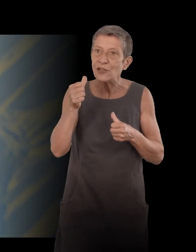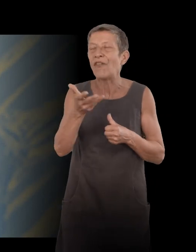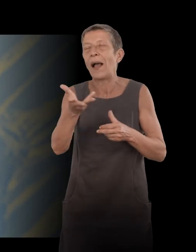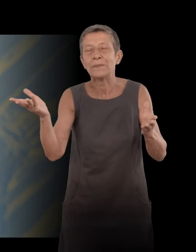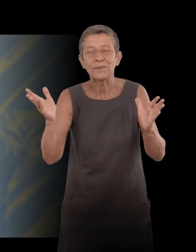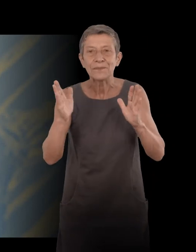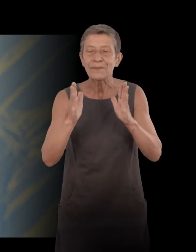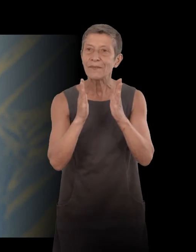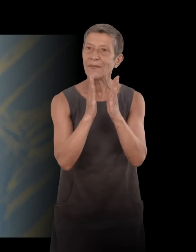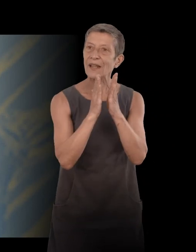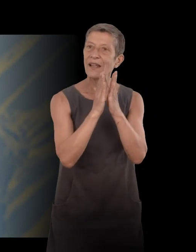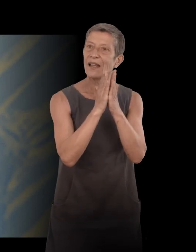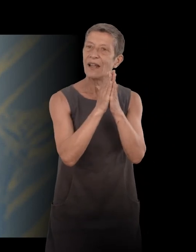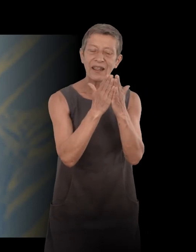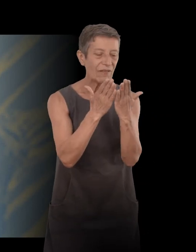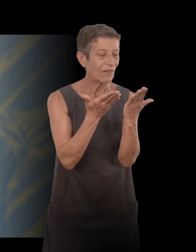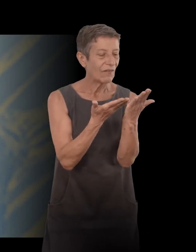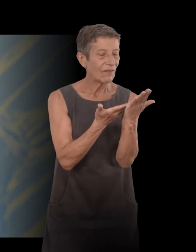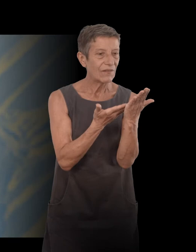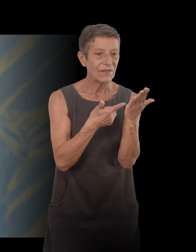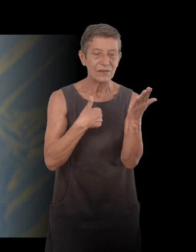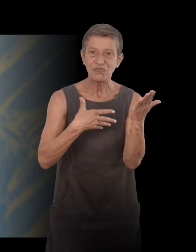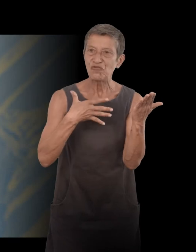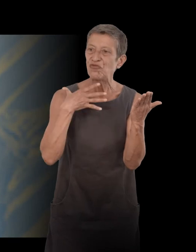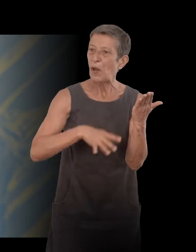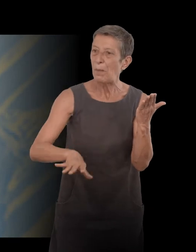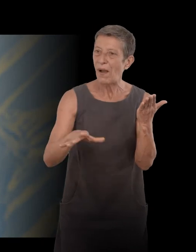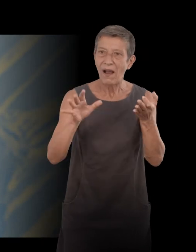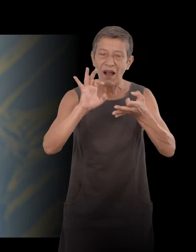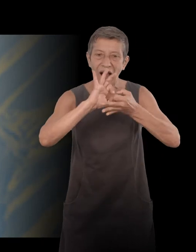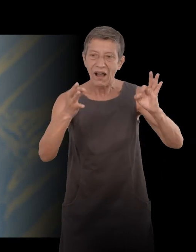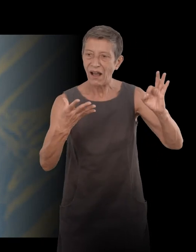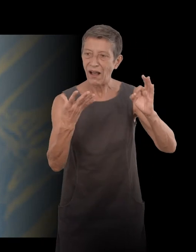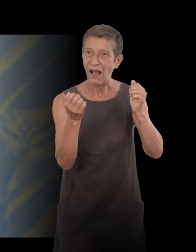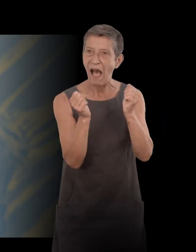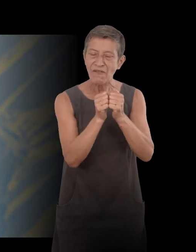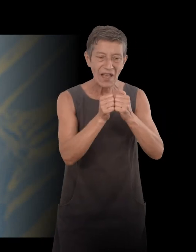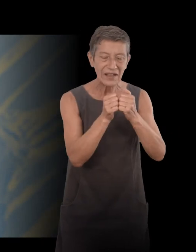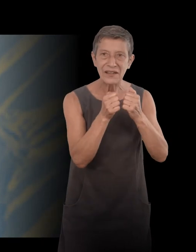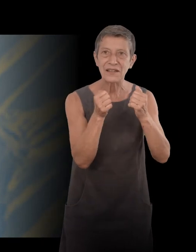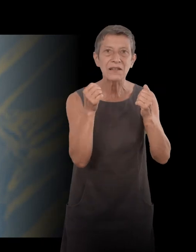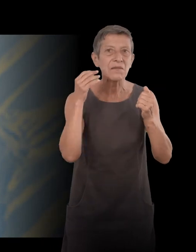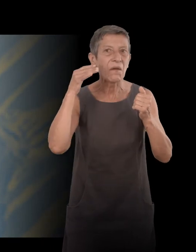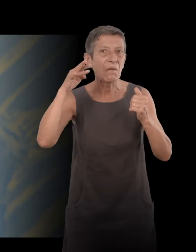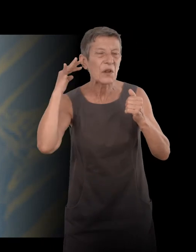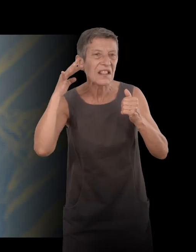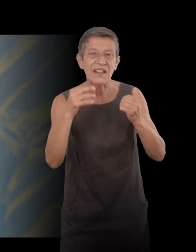Dans un livre, je n'aime pas quand on écrit des accents, parce que les accents, c'est toujours mal écrit et puis on les a pas dans l'oreille.